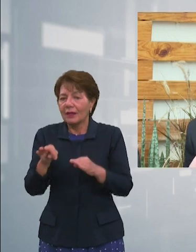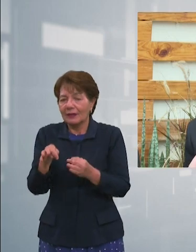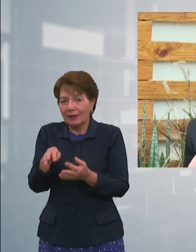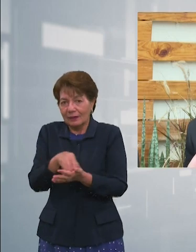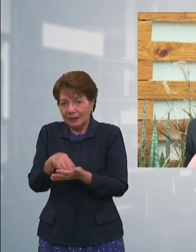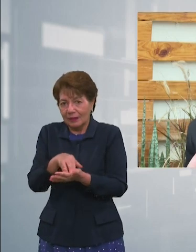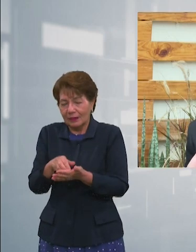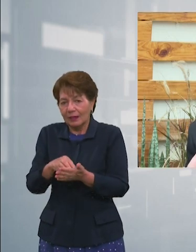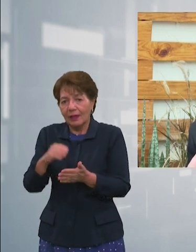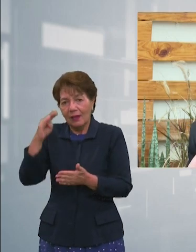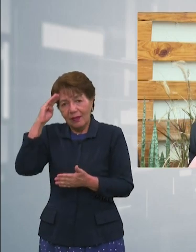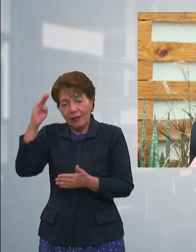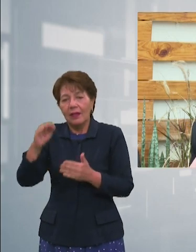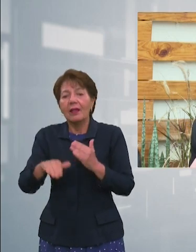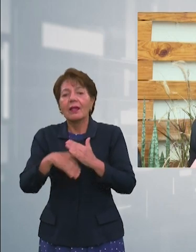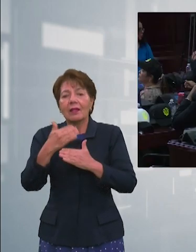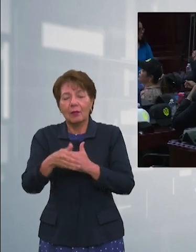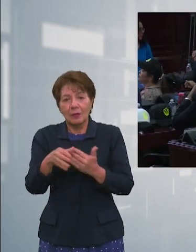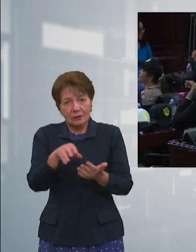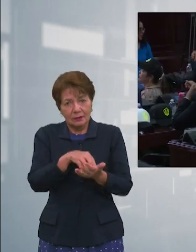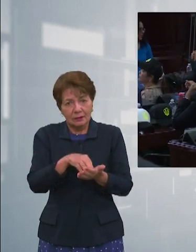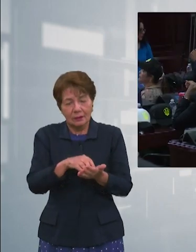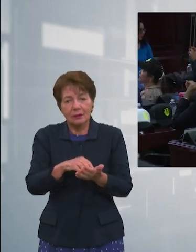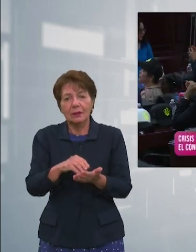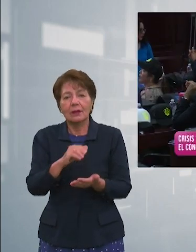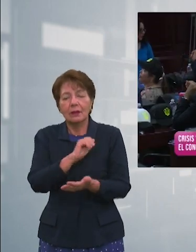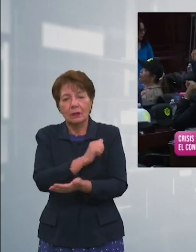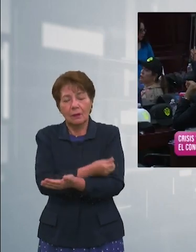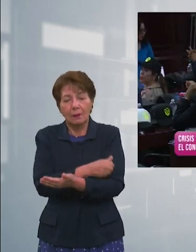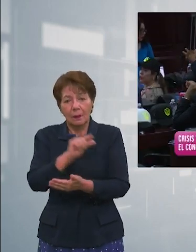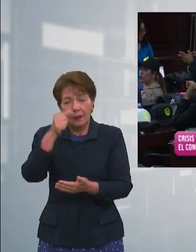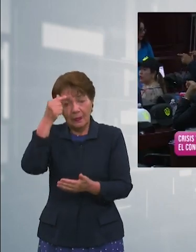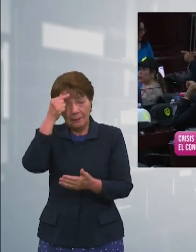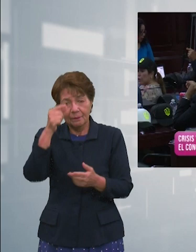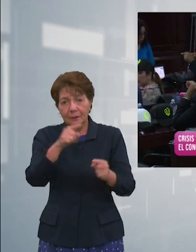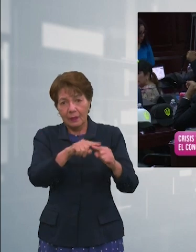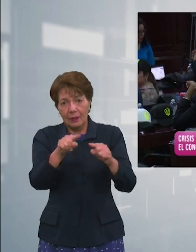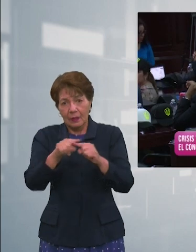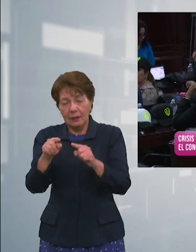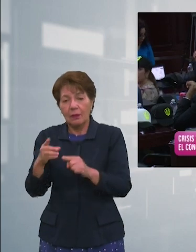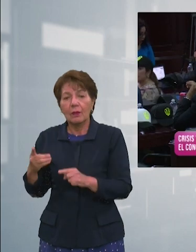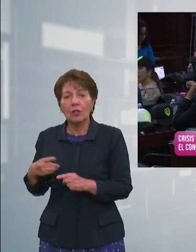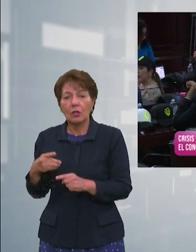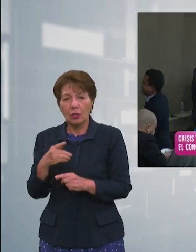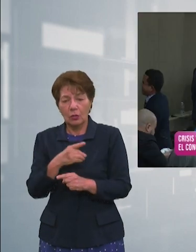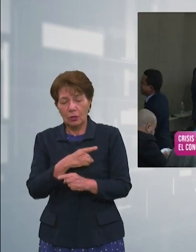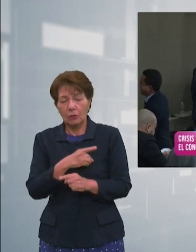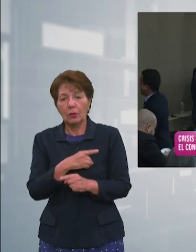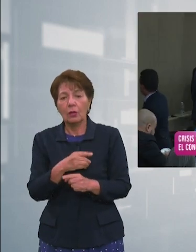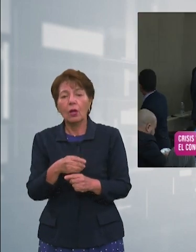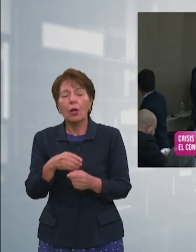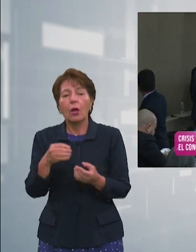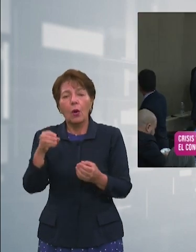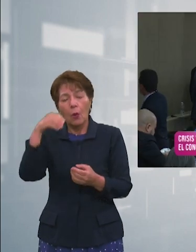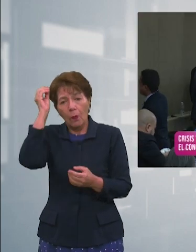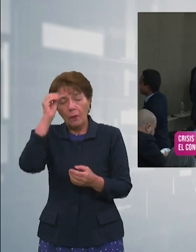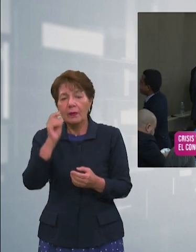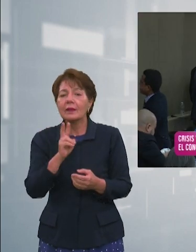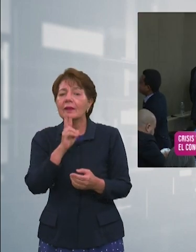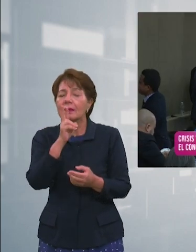desestabilizar al gobierno. Diferentes parlamentarios de oposición coinciden en reformar la ley orgánica del